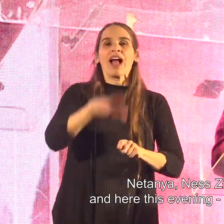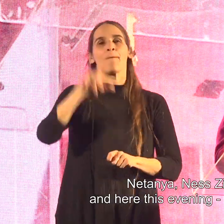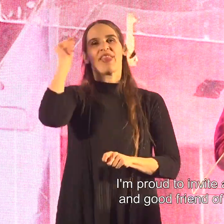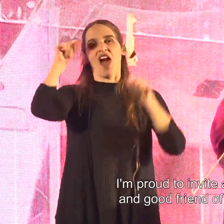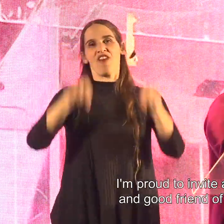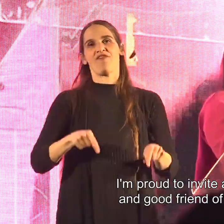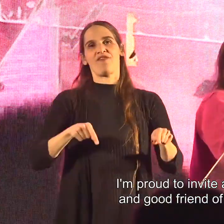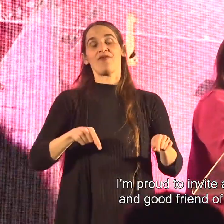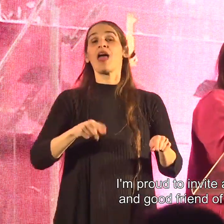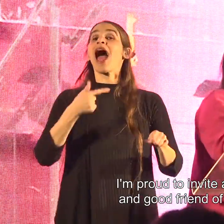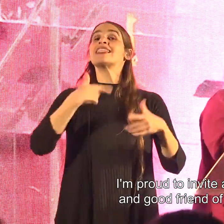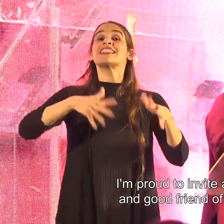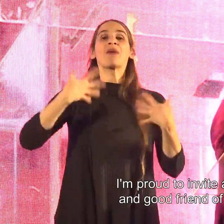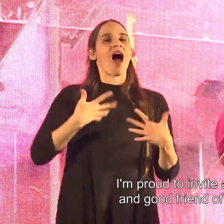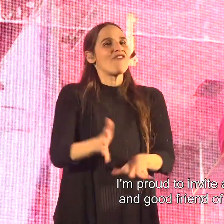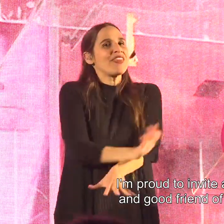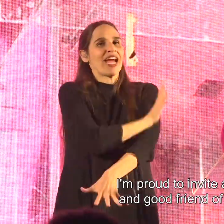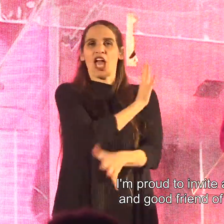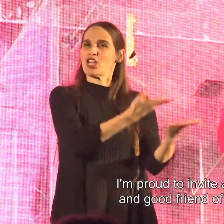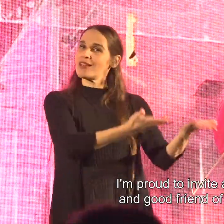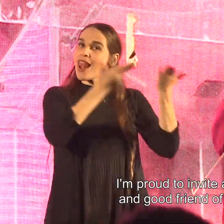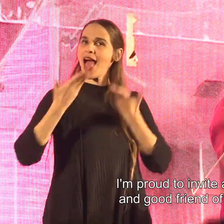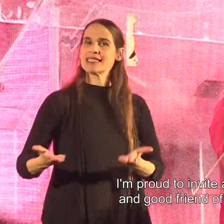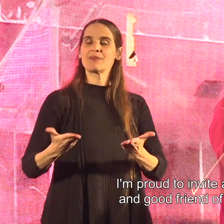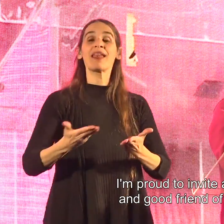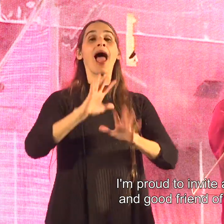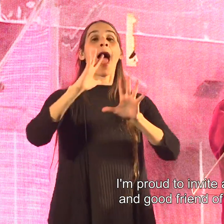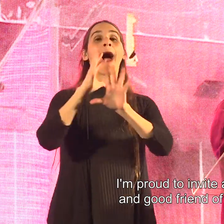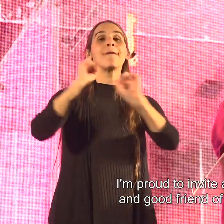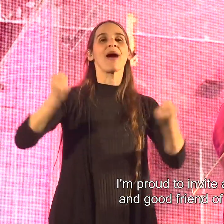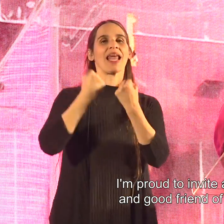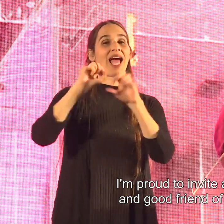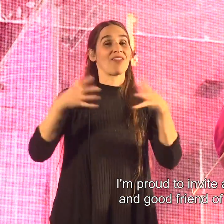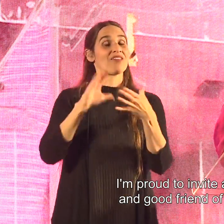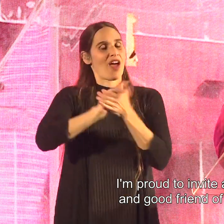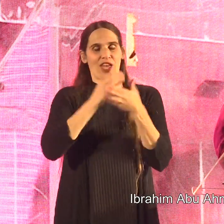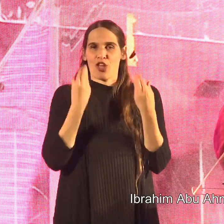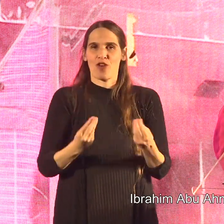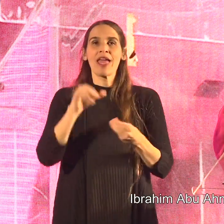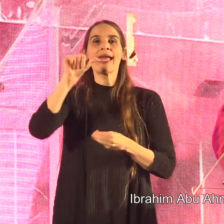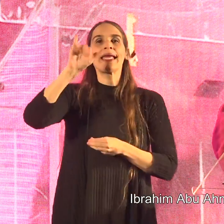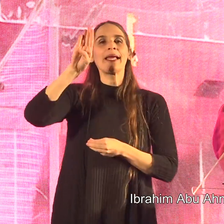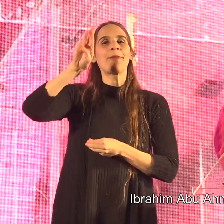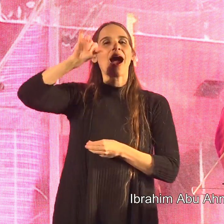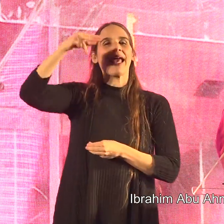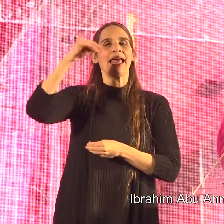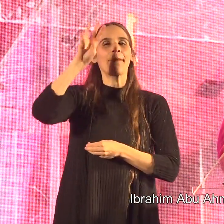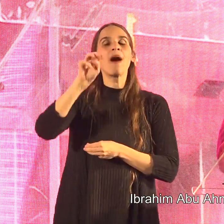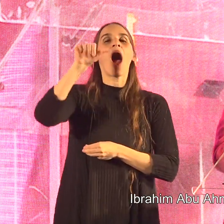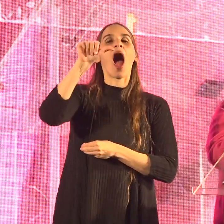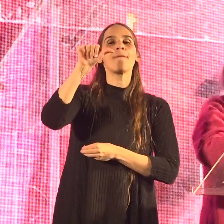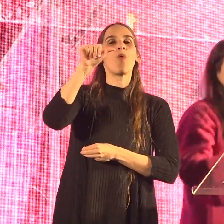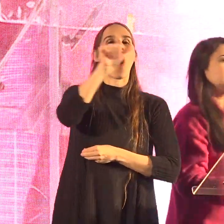אביב אני שמחה ונרגשת להזמין את הפעיל החברתי וחברי הטוב אברהם אבו